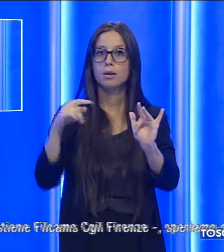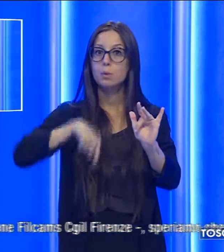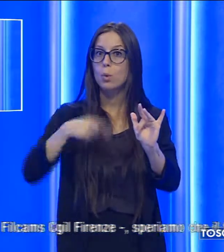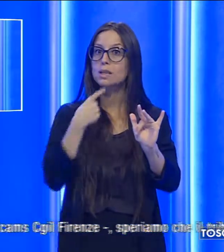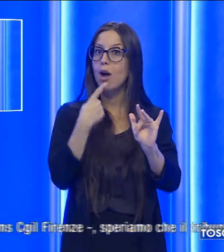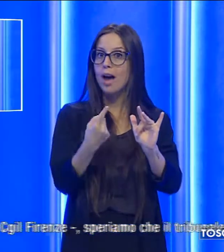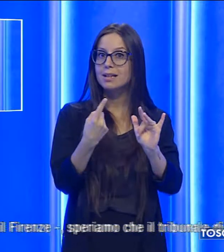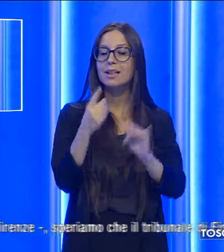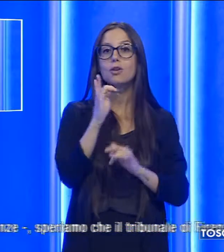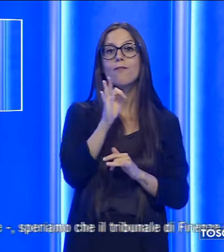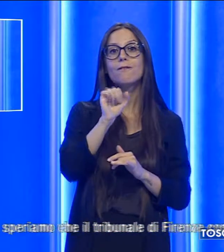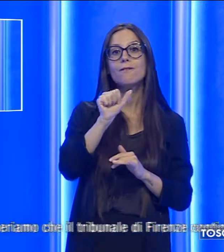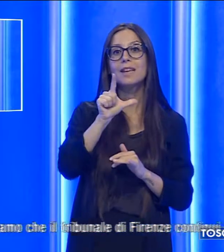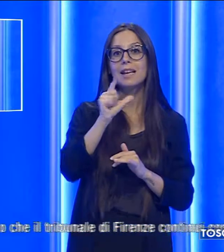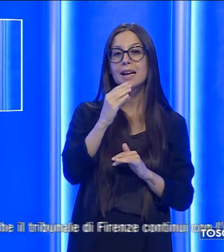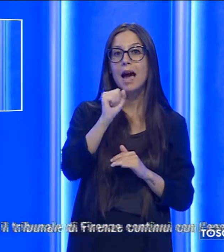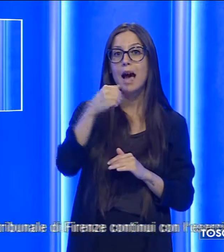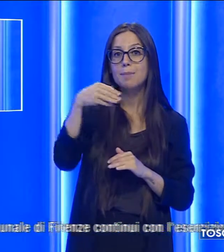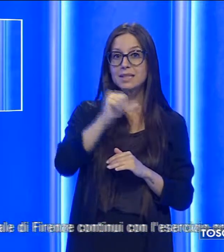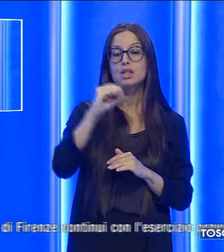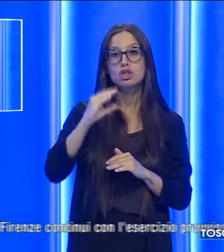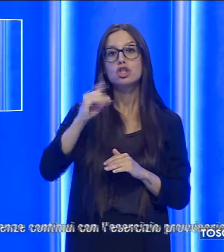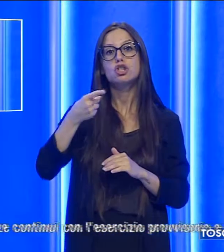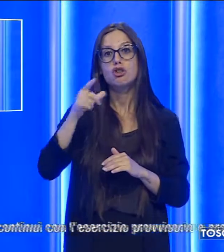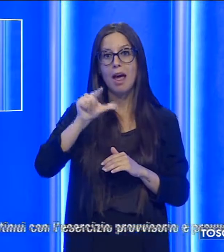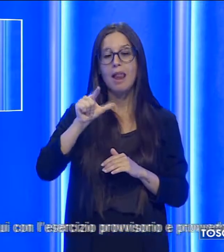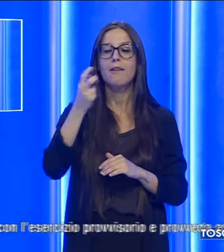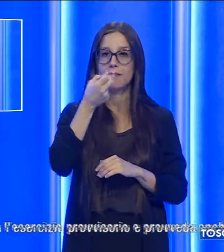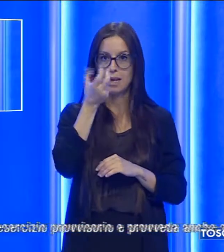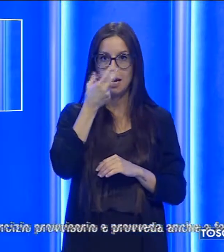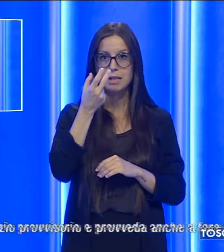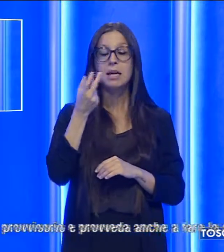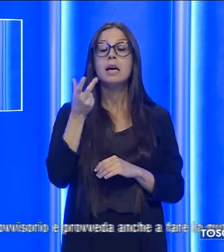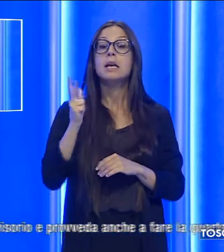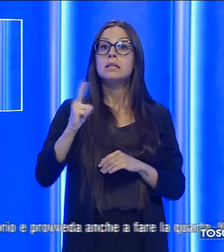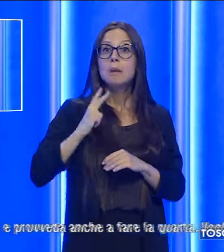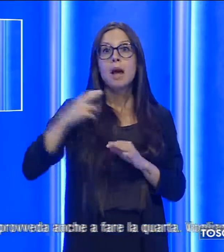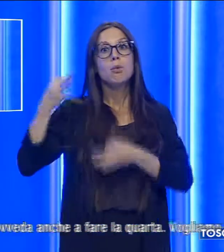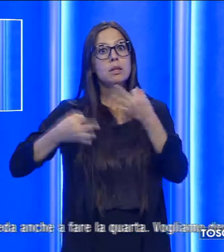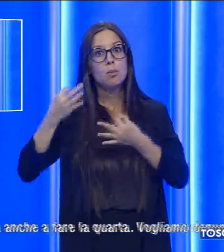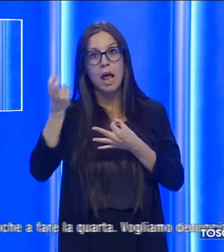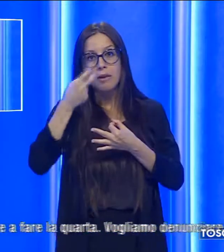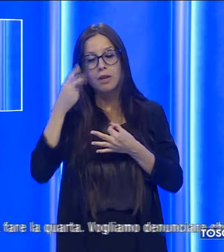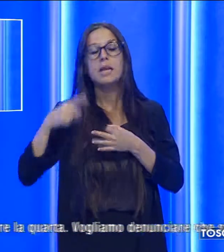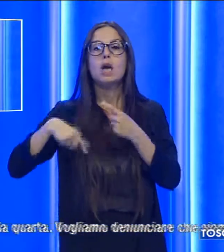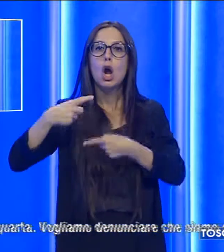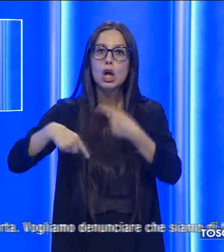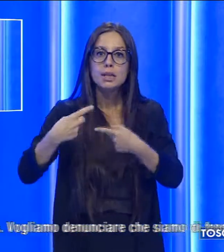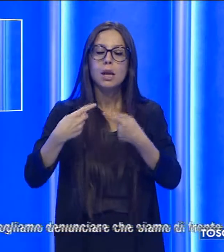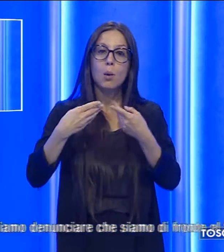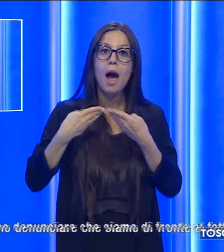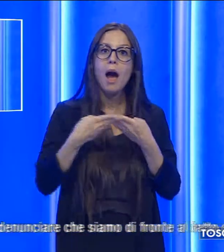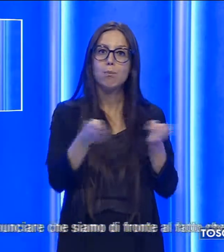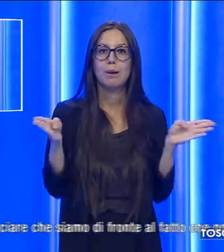Filcams CGL Firenze e speriamo che il Tribunale di Firenze continui con l'esercizio